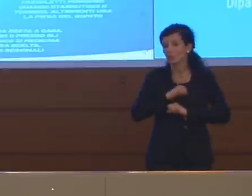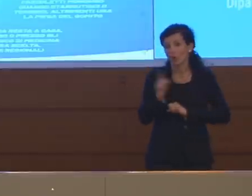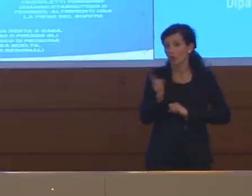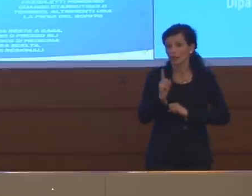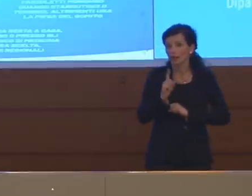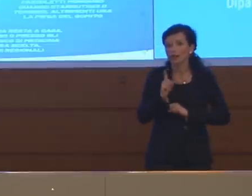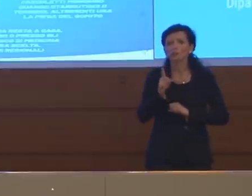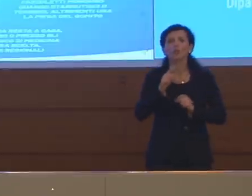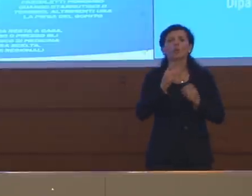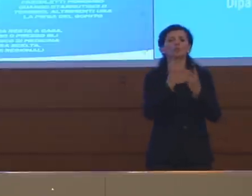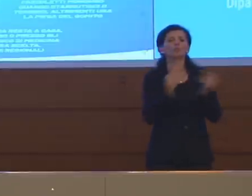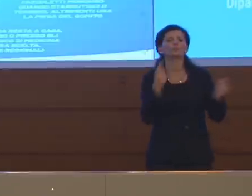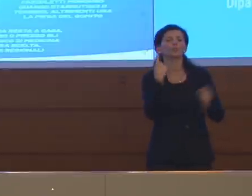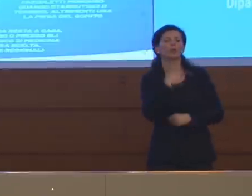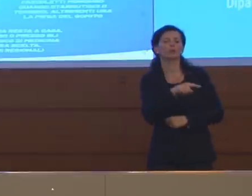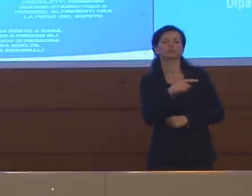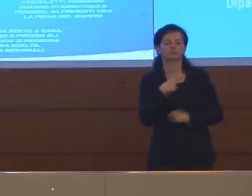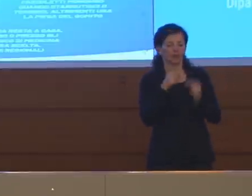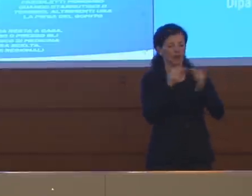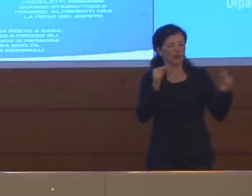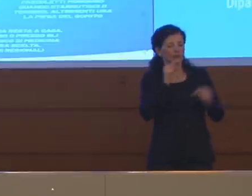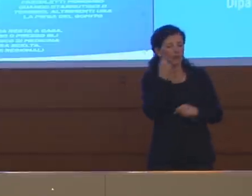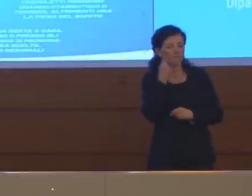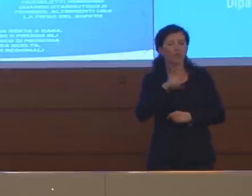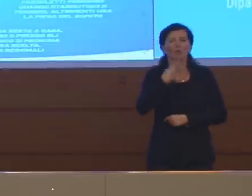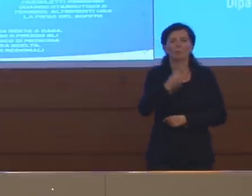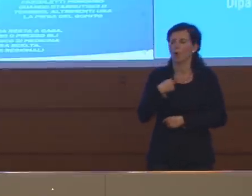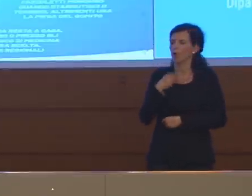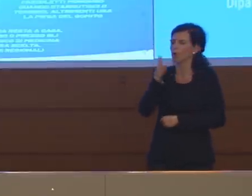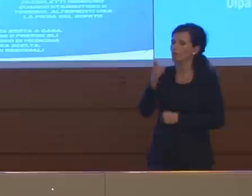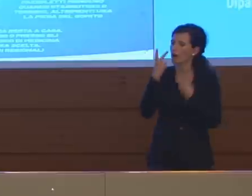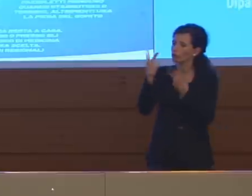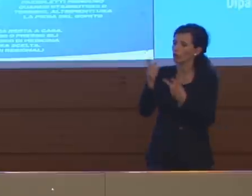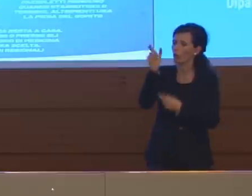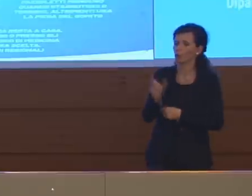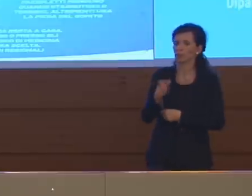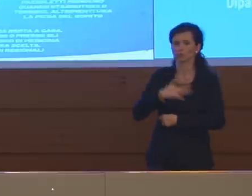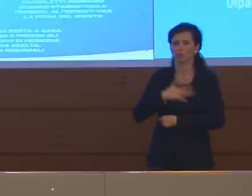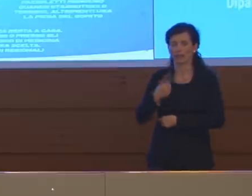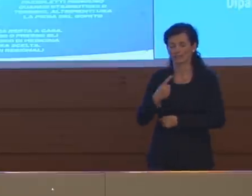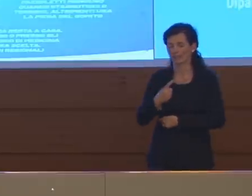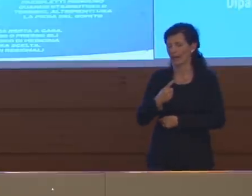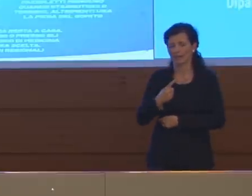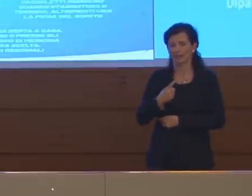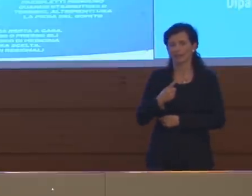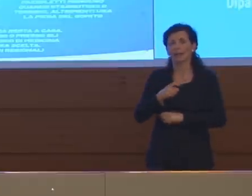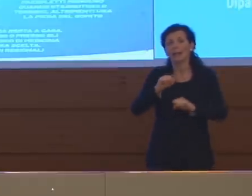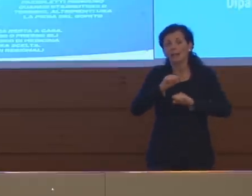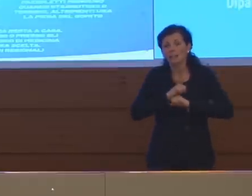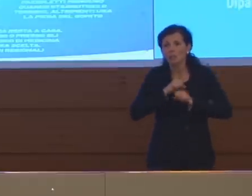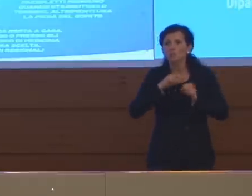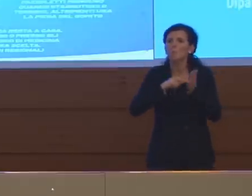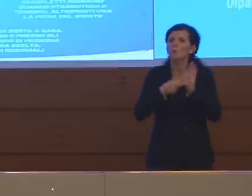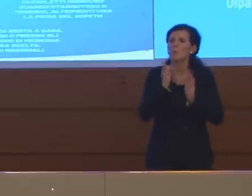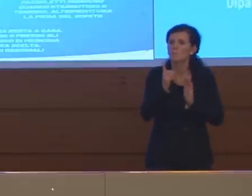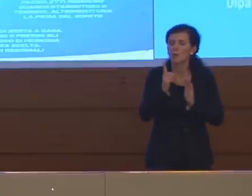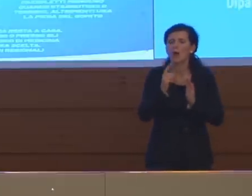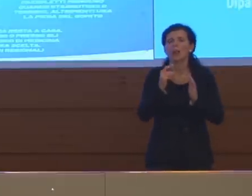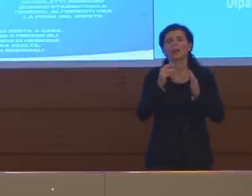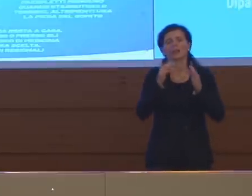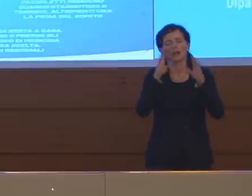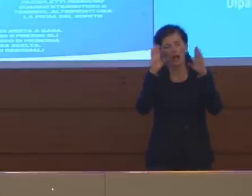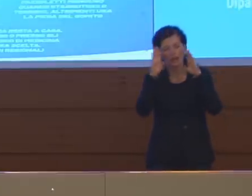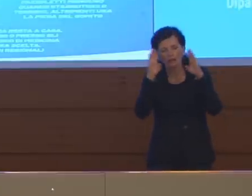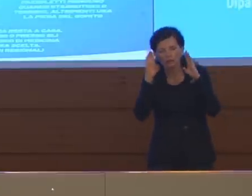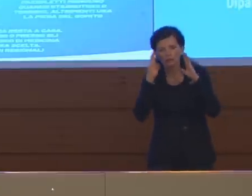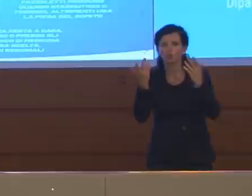soluzione più immediata, dire faccio il tampone e poi vado a trovare una persona anziana. Credo che sia un problema di grande cautela, per cui io raccomanderei